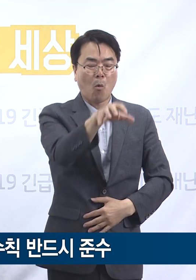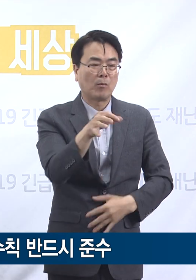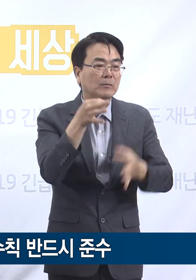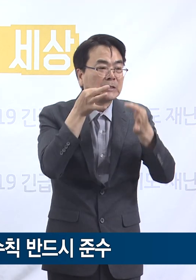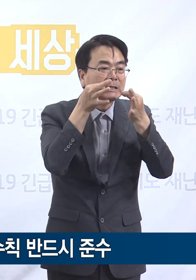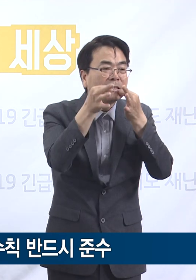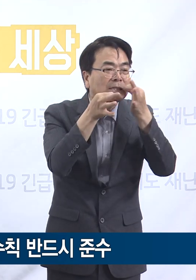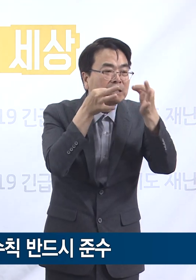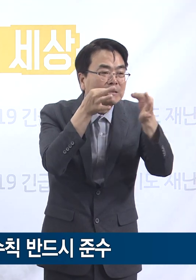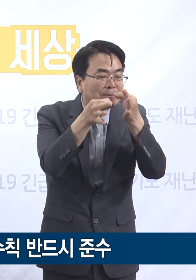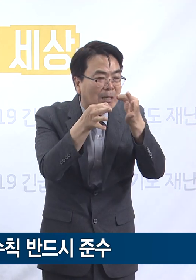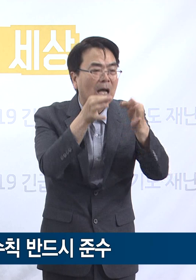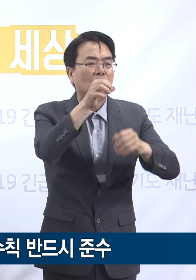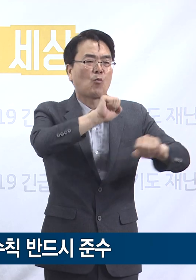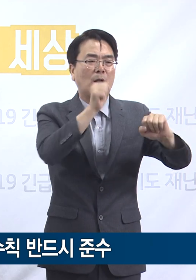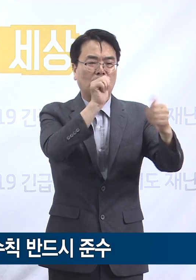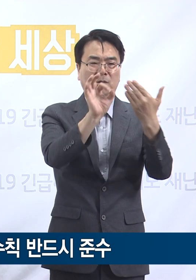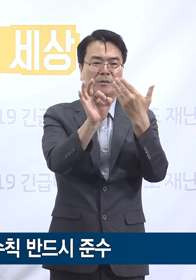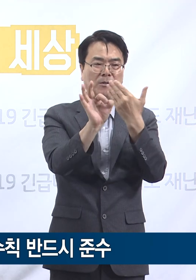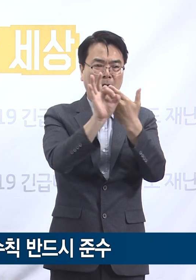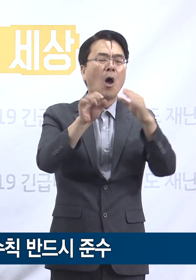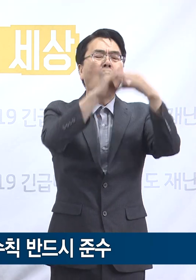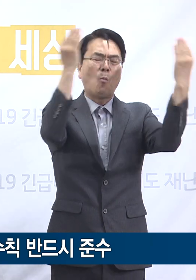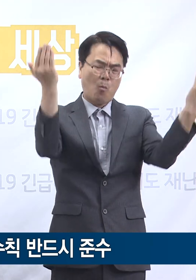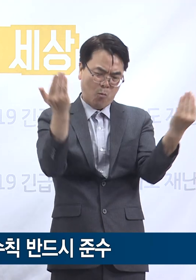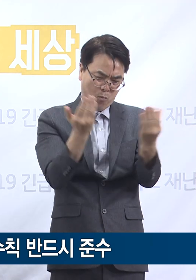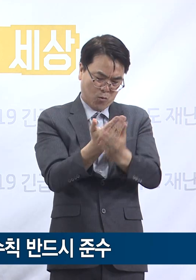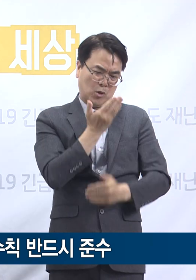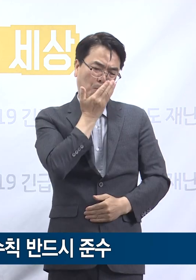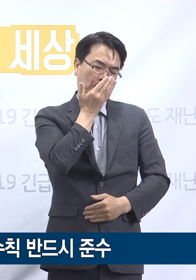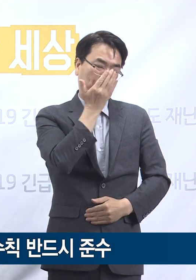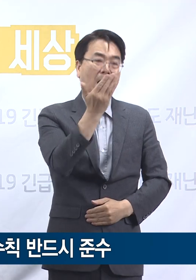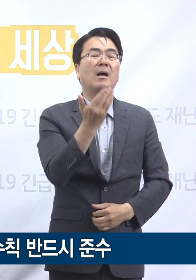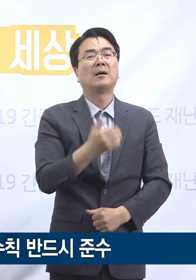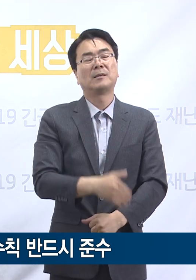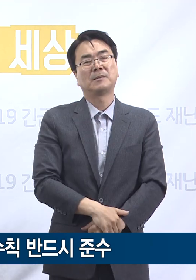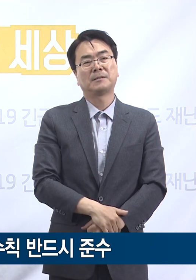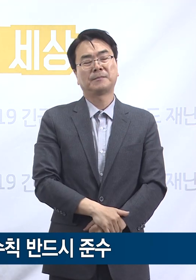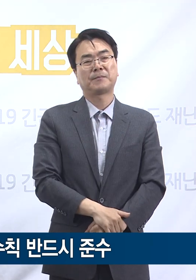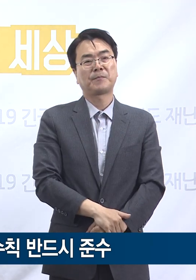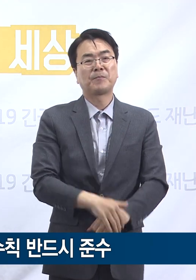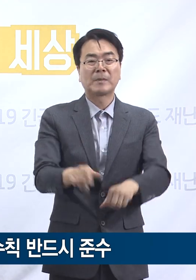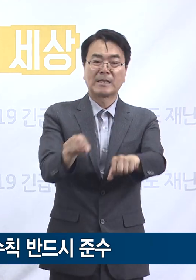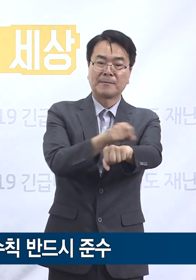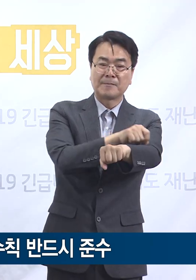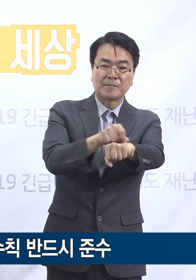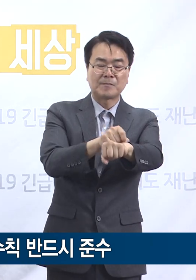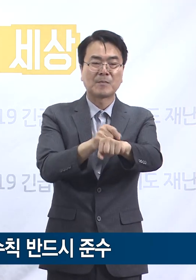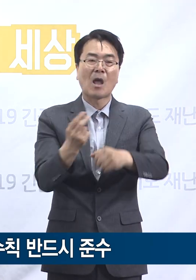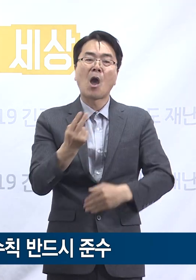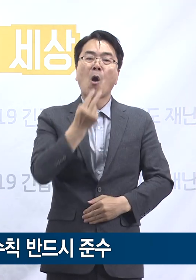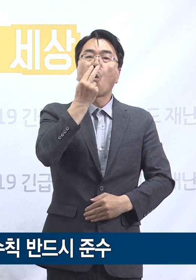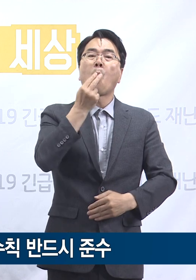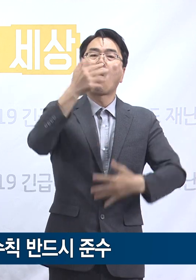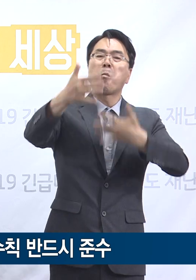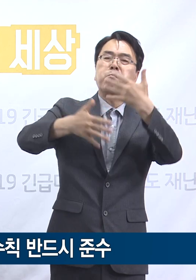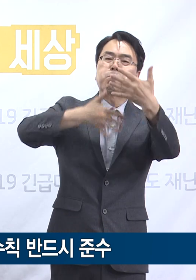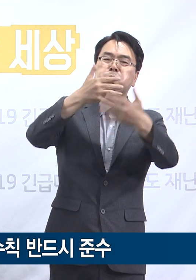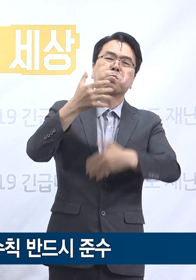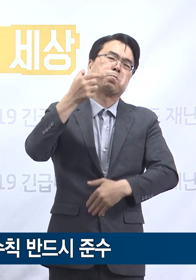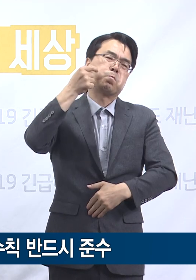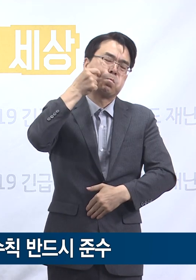수 있는 행위가 있는 곳이라면 어디든 노출과 확산의 가능성이 있습니다. 특히 환기가 어려운 시설이라면